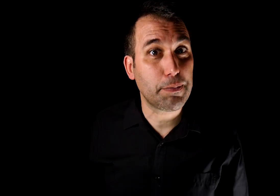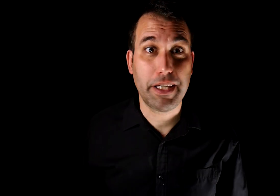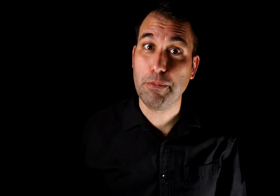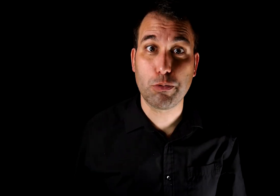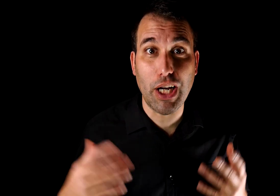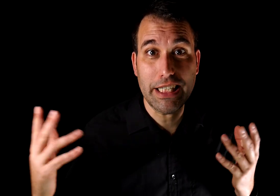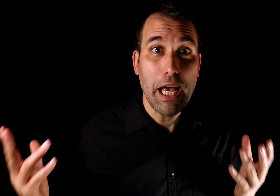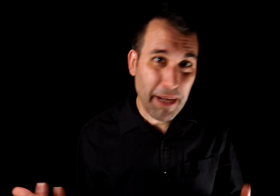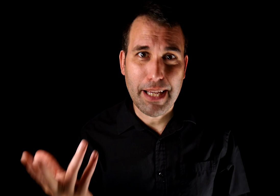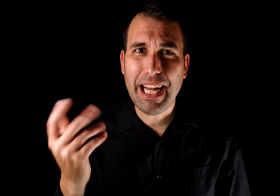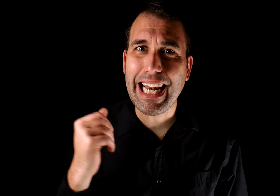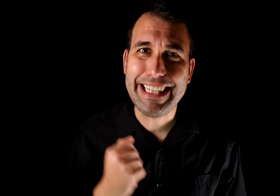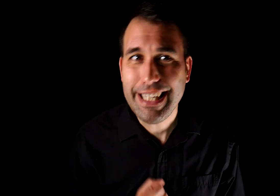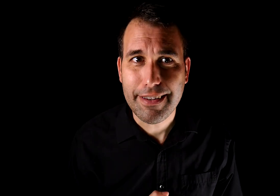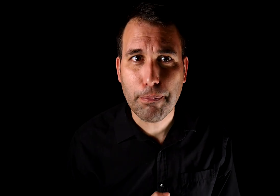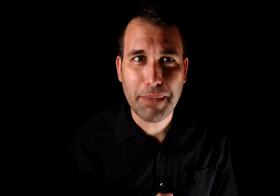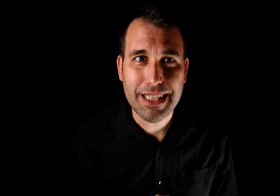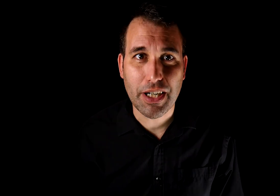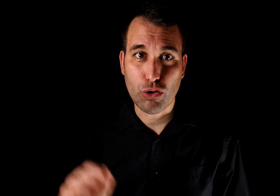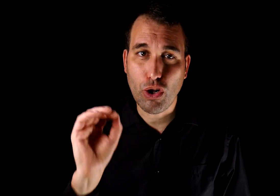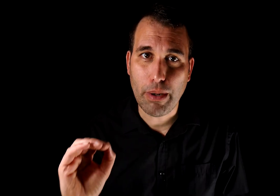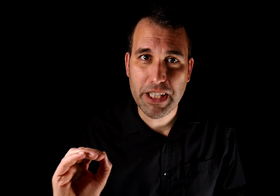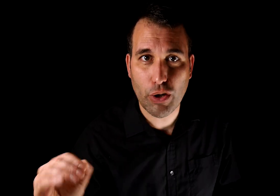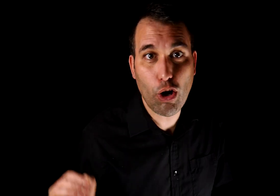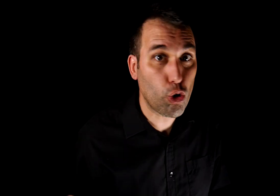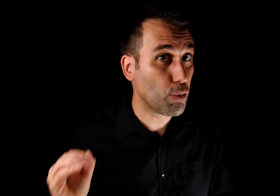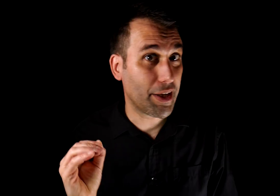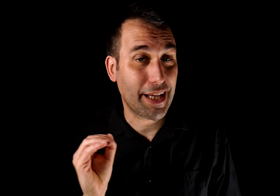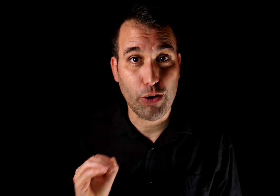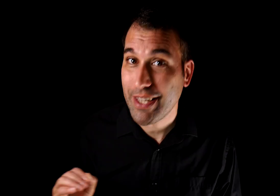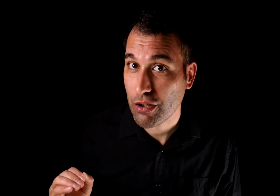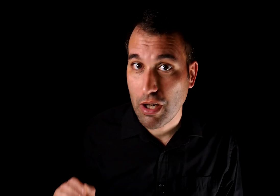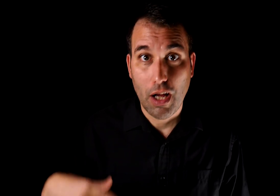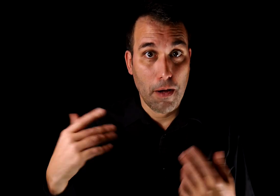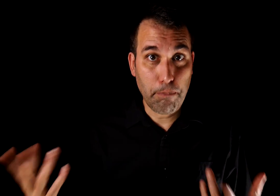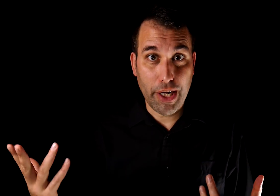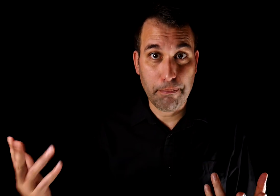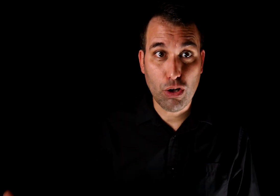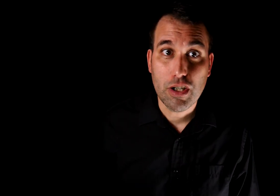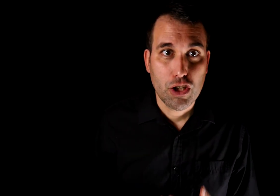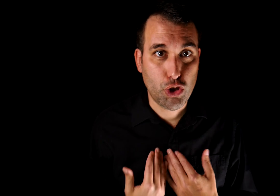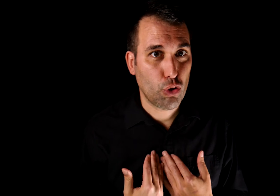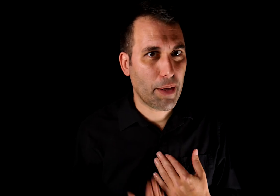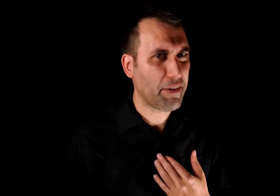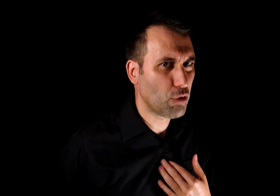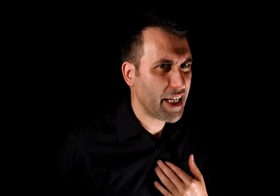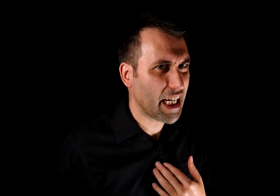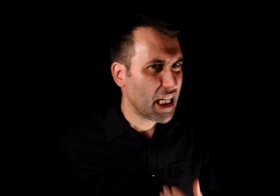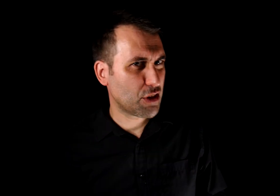principios morales, para llamar a la indignación masiva contra una persona o grupo antagonizado. Por ejemplo, Yo nunca me vacunaría. Es